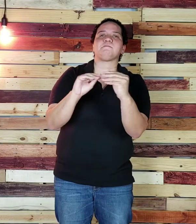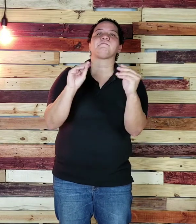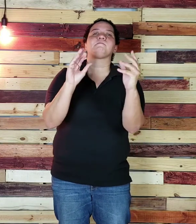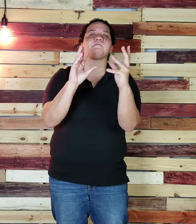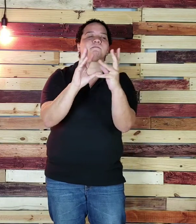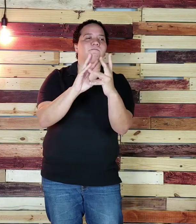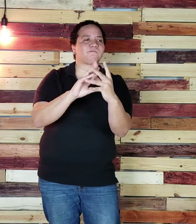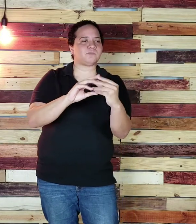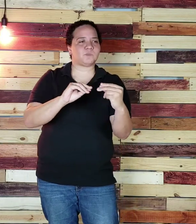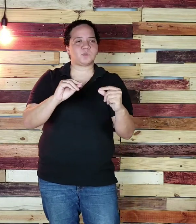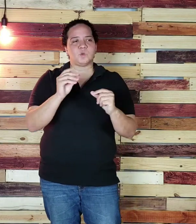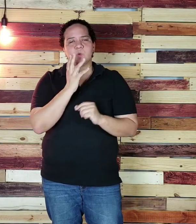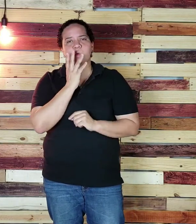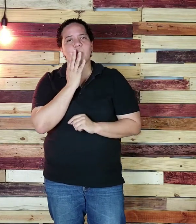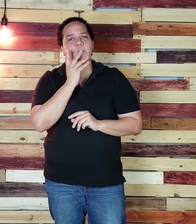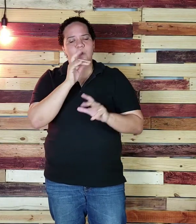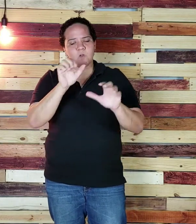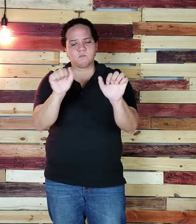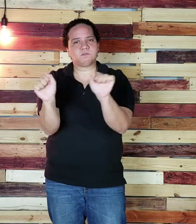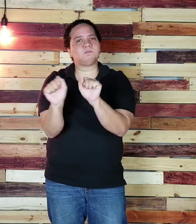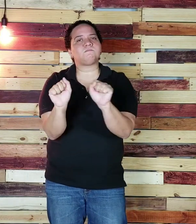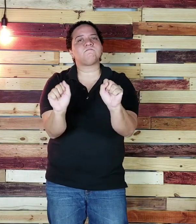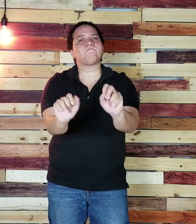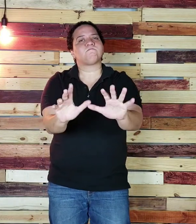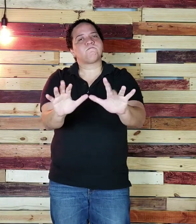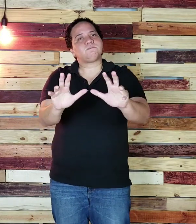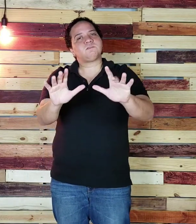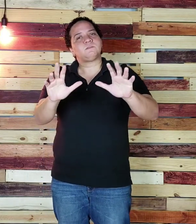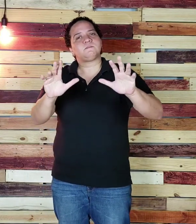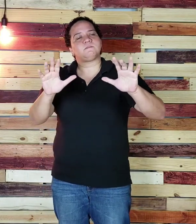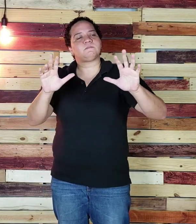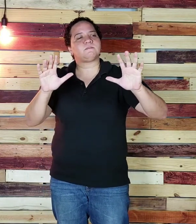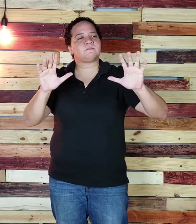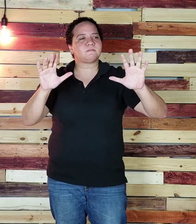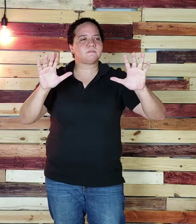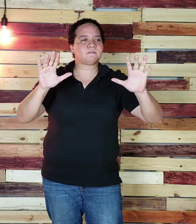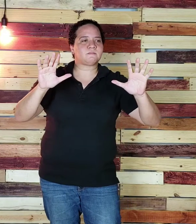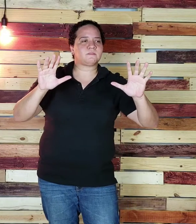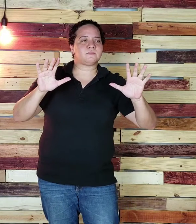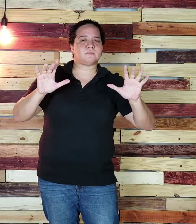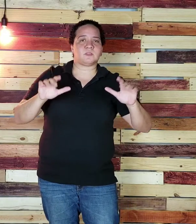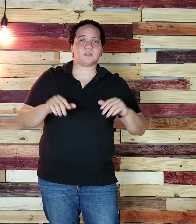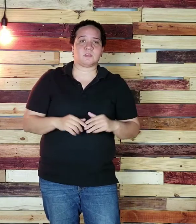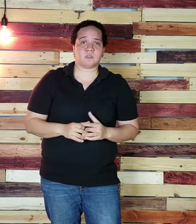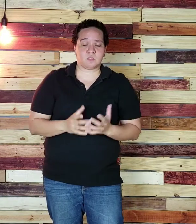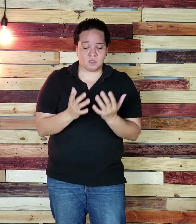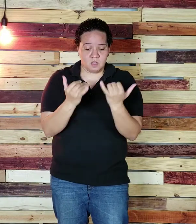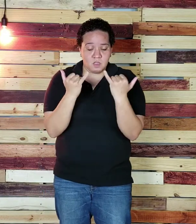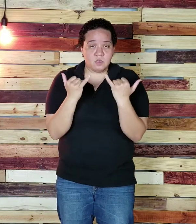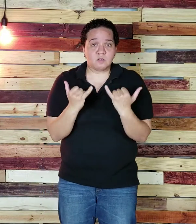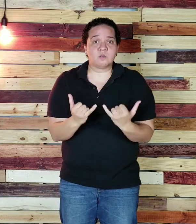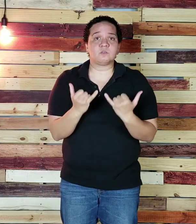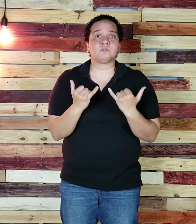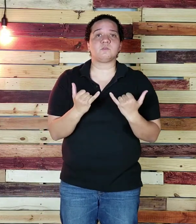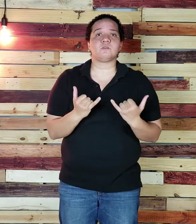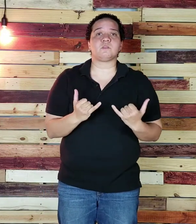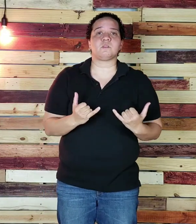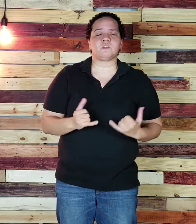en un cuento en mágicos colores Parece que el